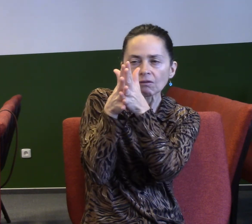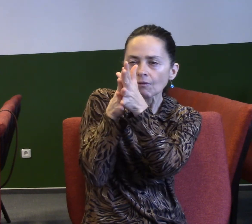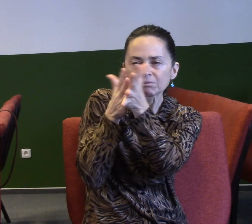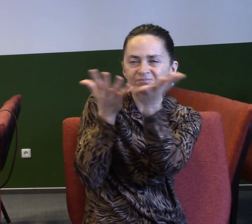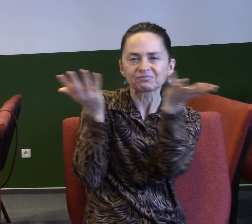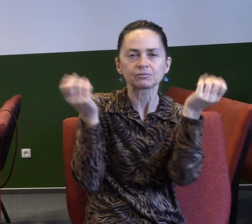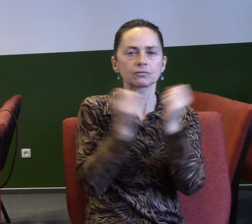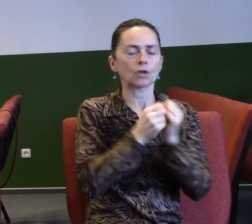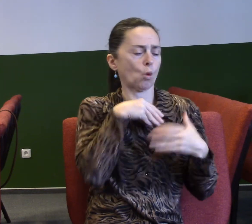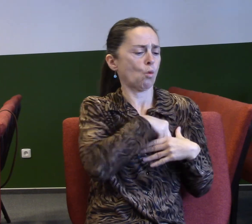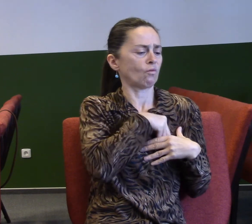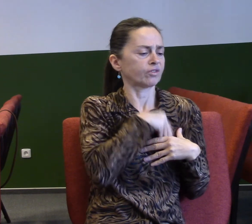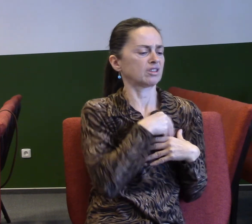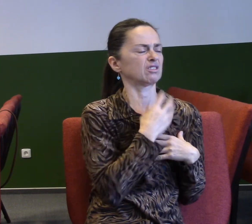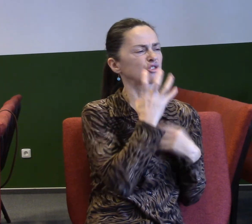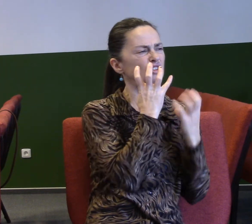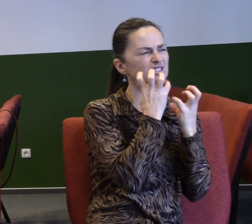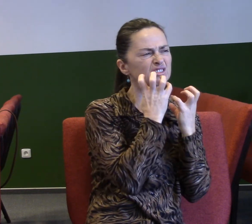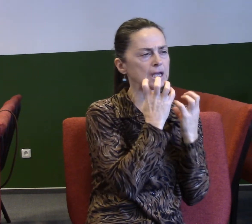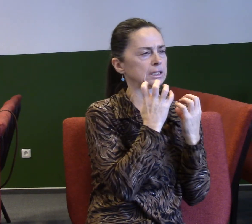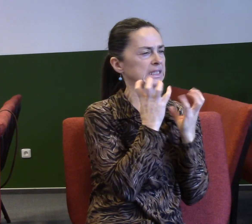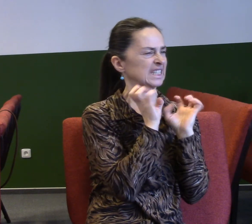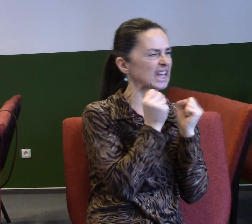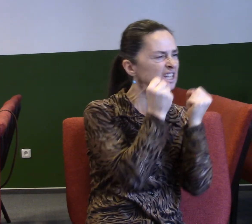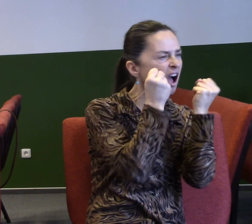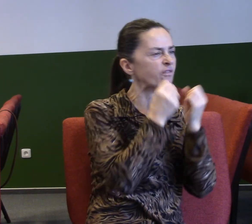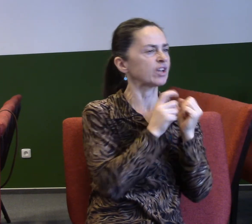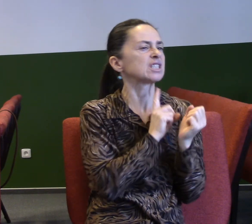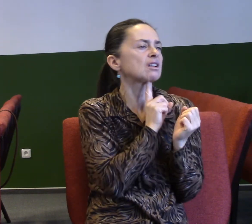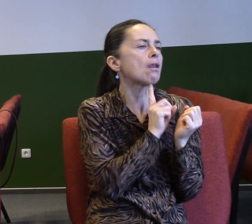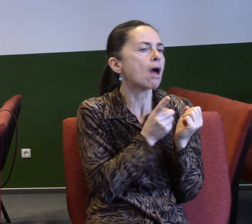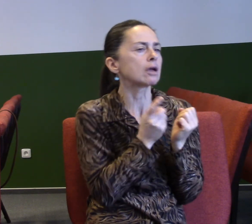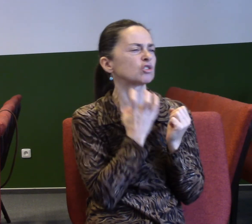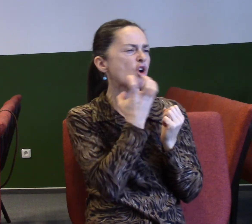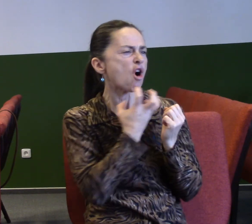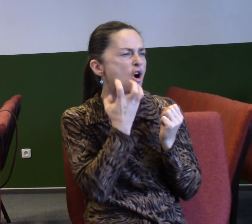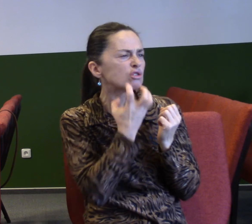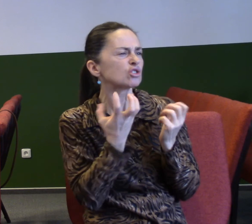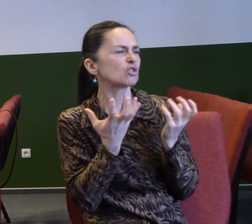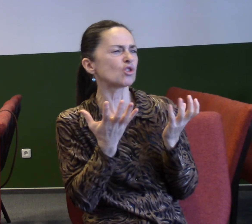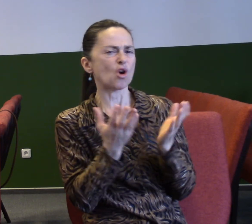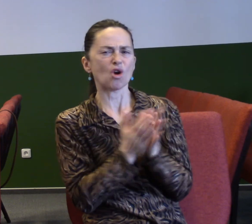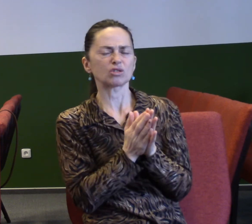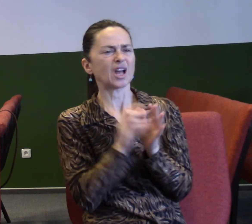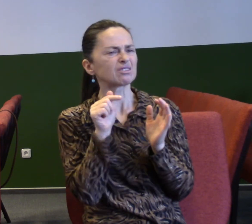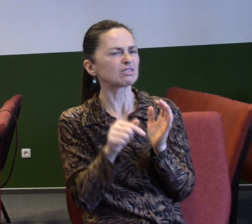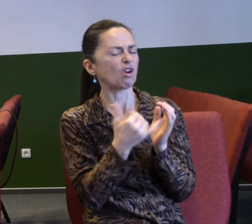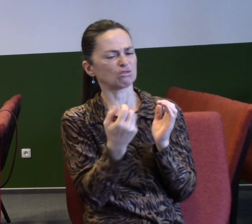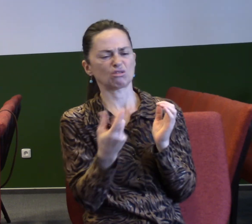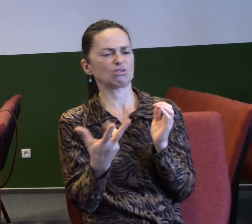nenávistí, v životě veloží a to všechno ovlivňuje, jak já filtruji věci, které se